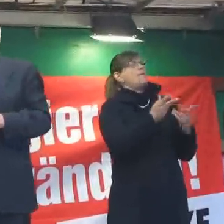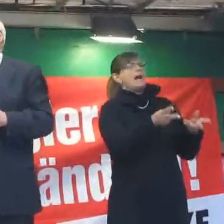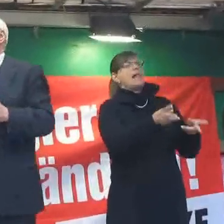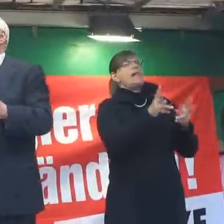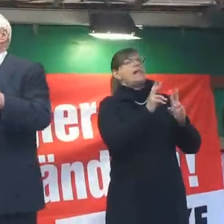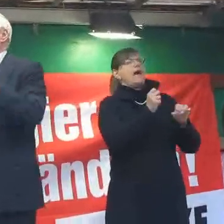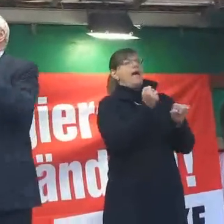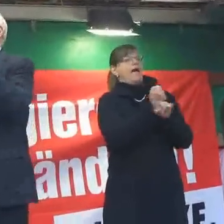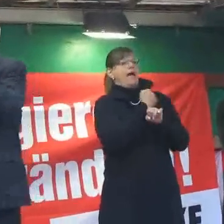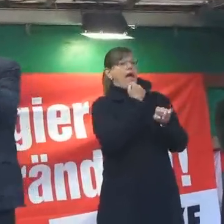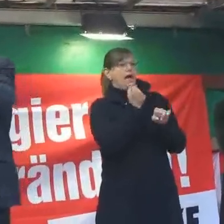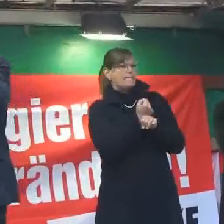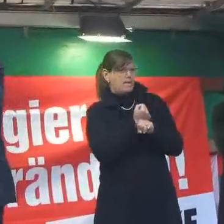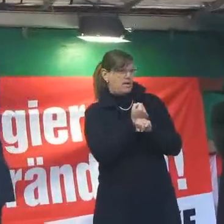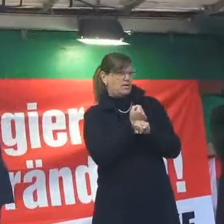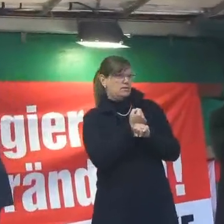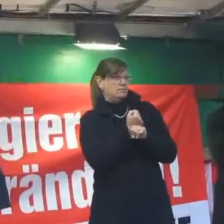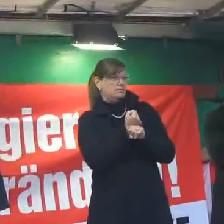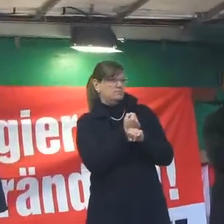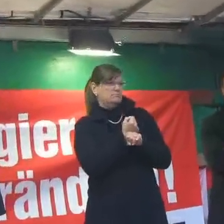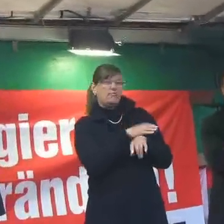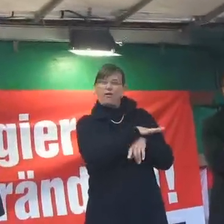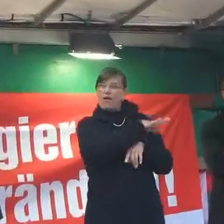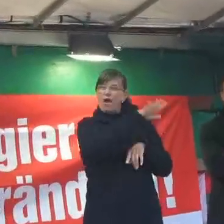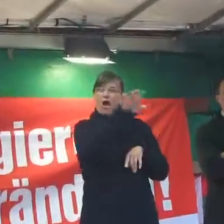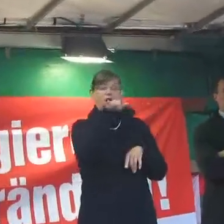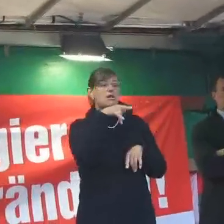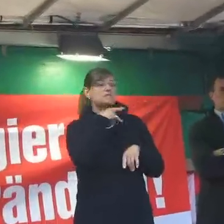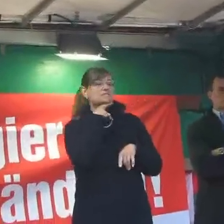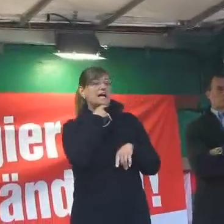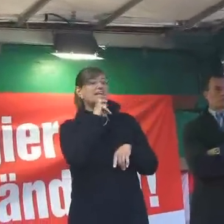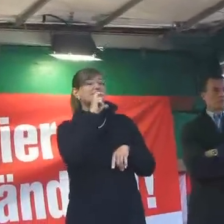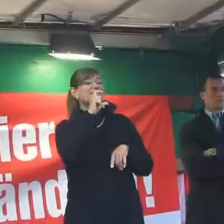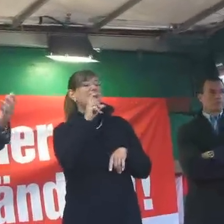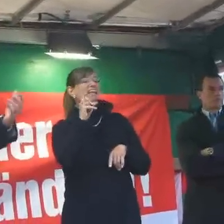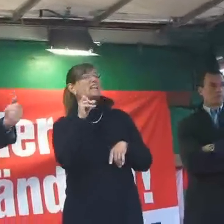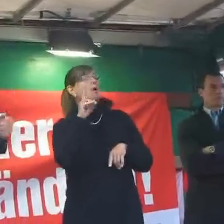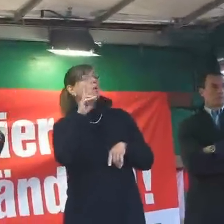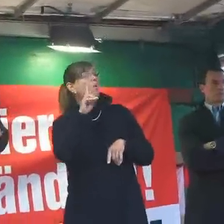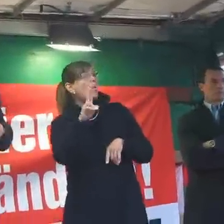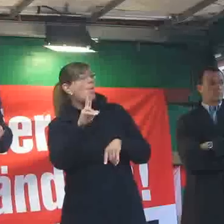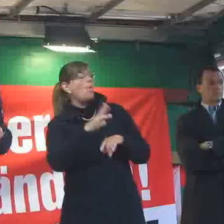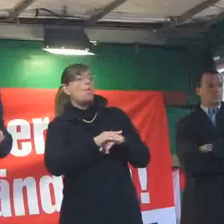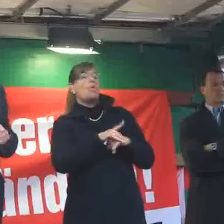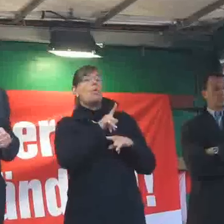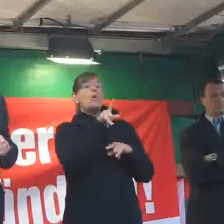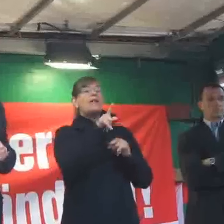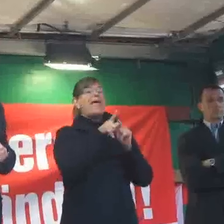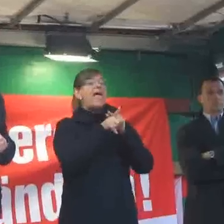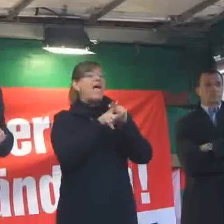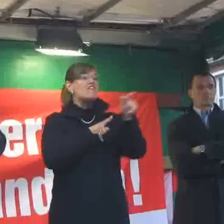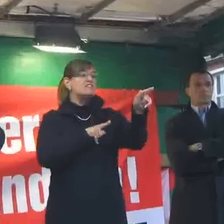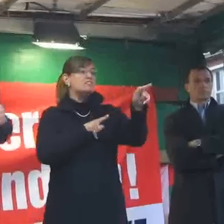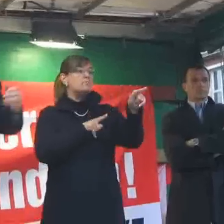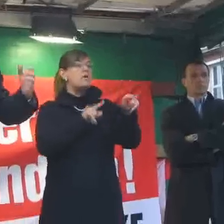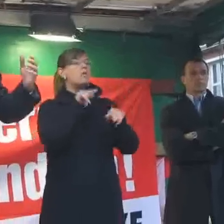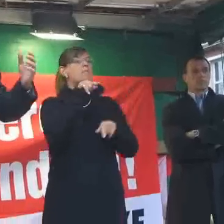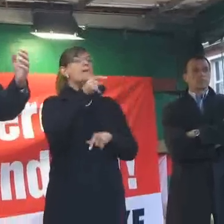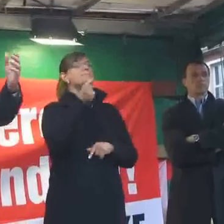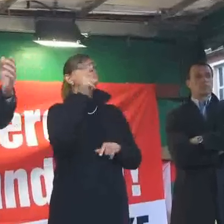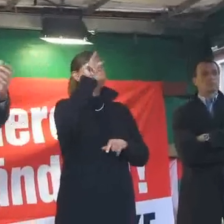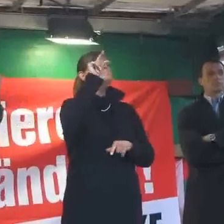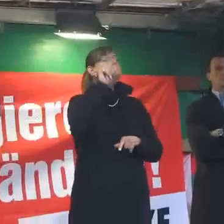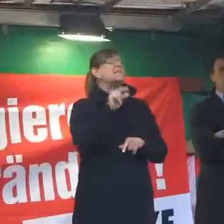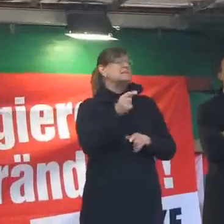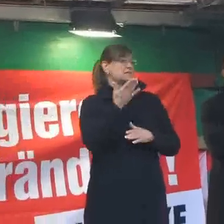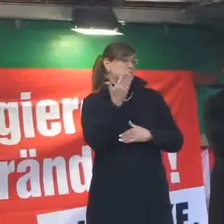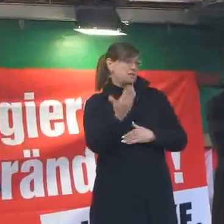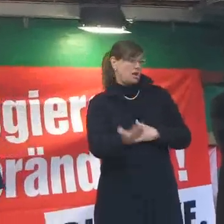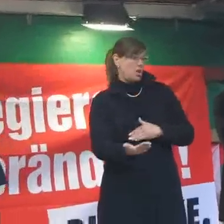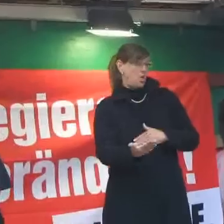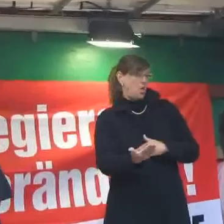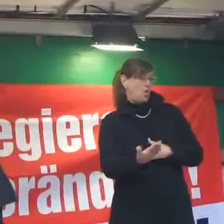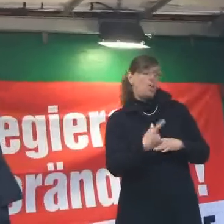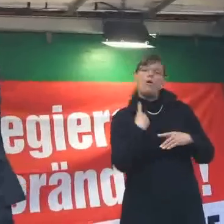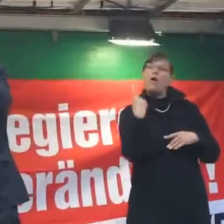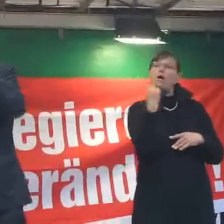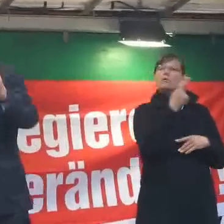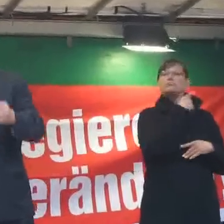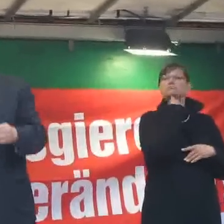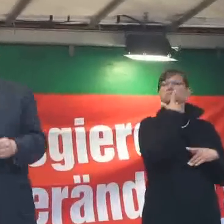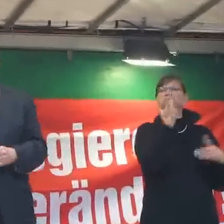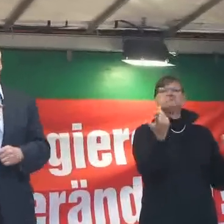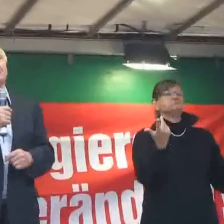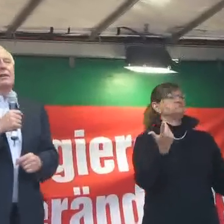Parteien reden mehr oder weniger, jetzt auch die CDU, ja sogar die FDP über den Mindestlohn. Und alle Parteien reden auch über ungesicherte